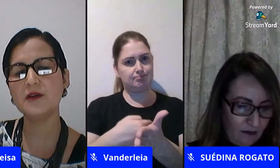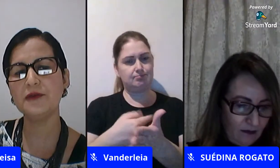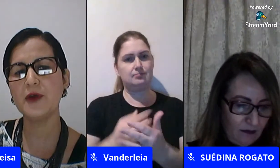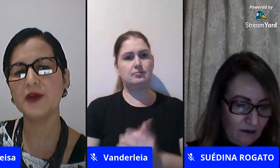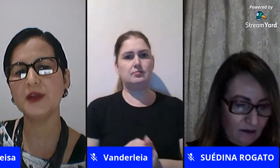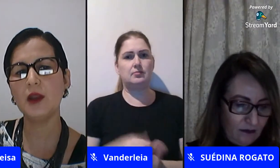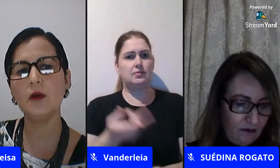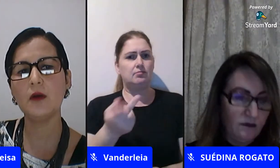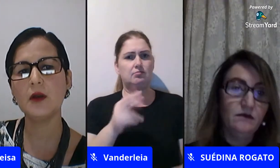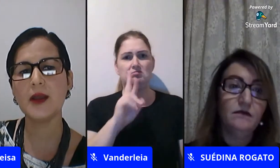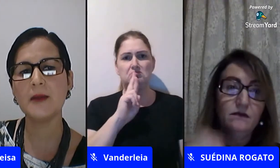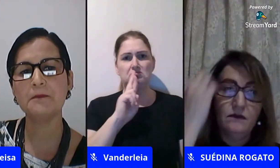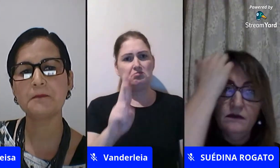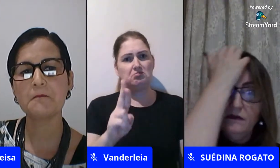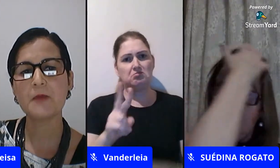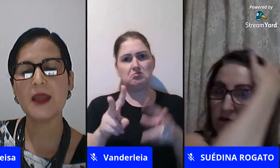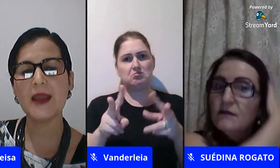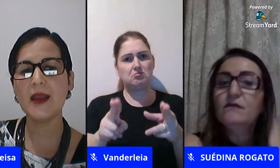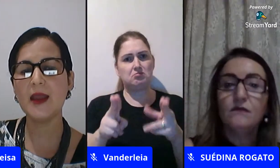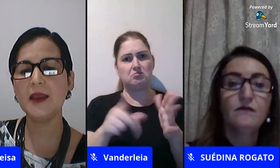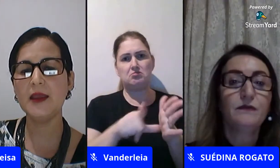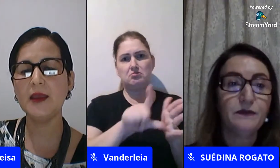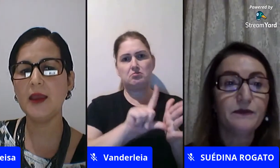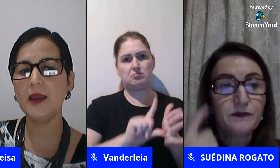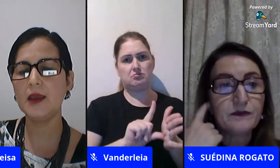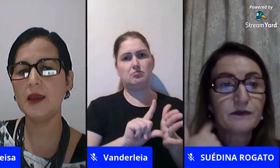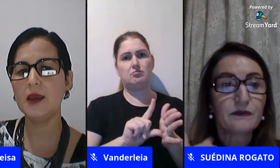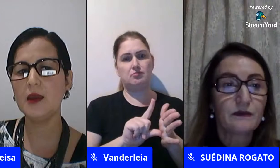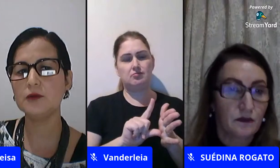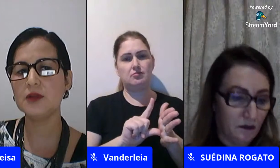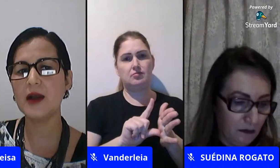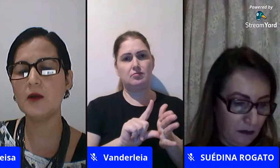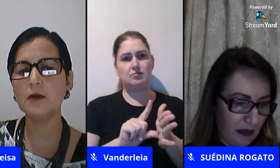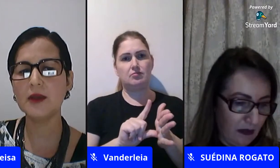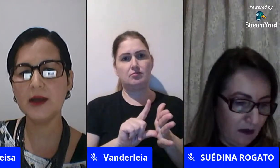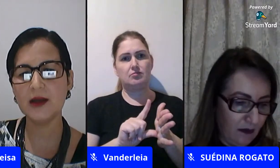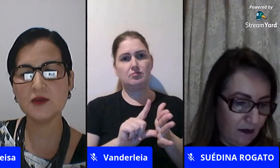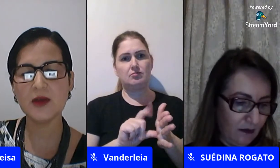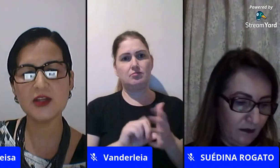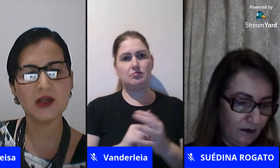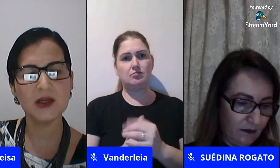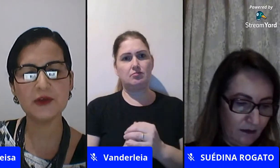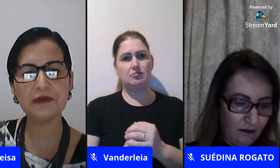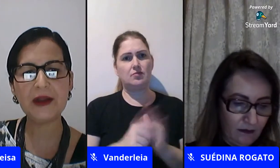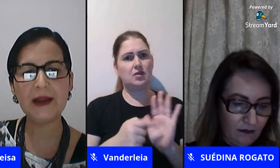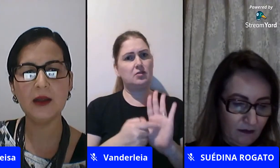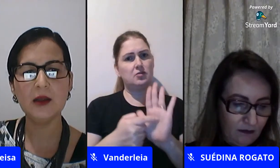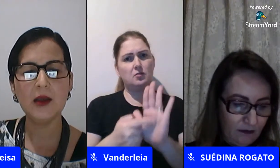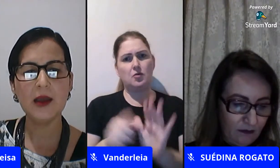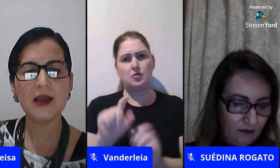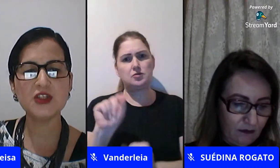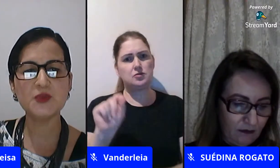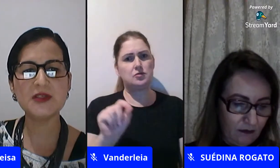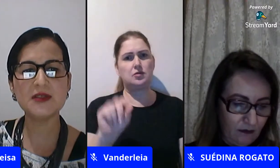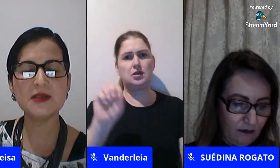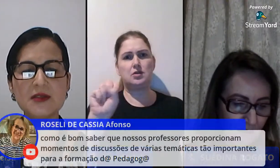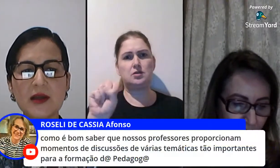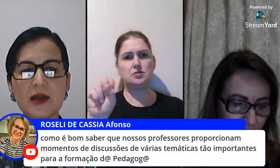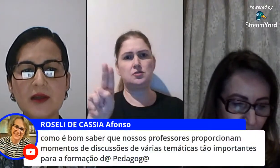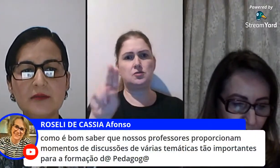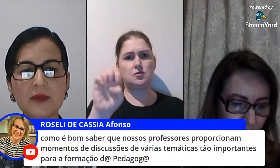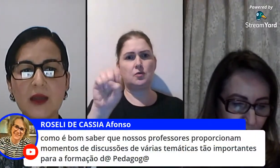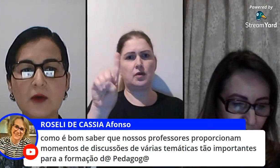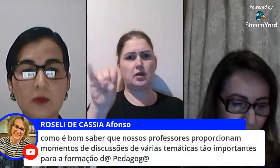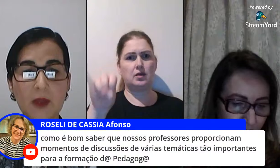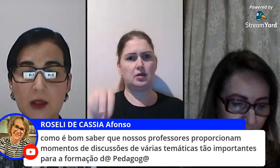a resposta foi anterior né e eu trago o que a Suede não acabou de falar a gente